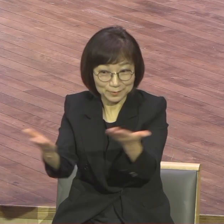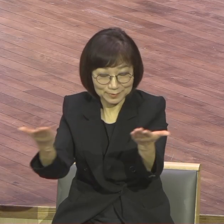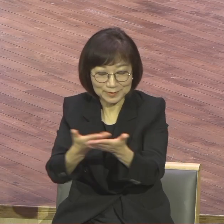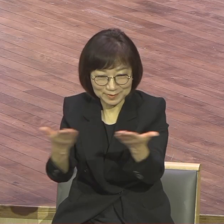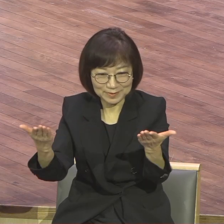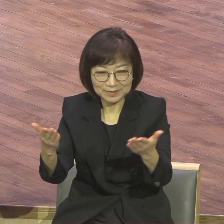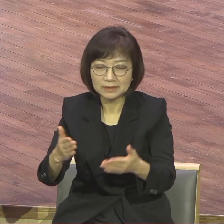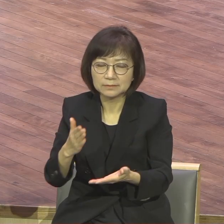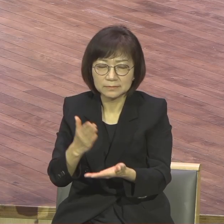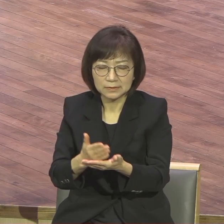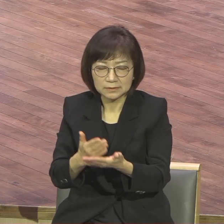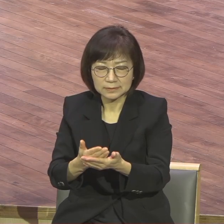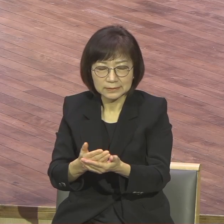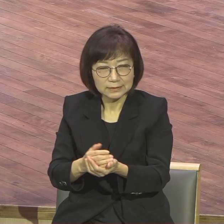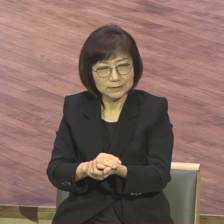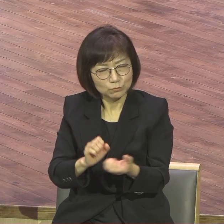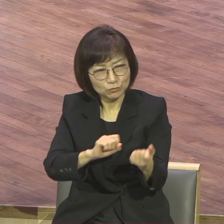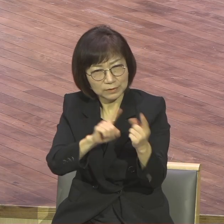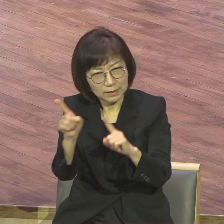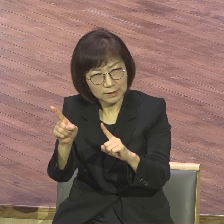오늘 오늘 제목 소개 들어 있습니다.